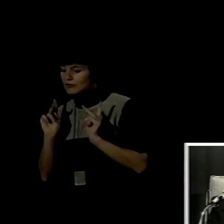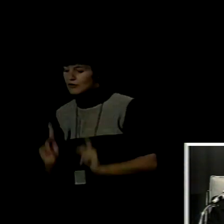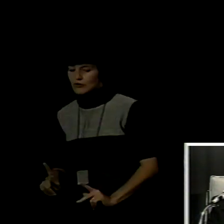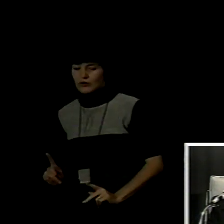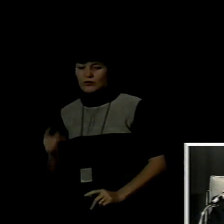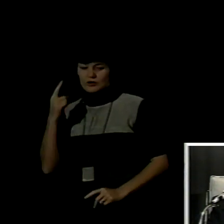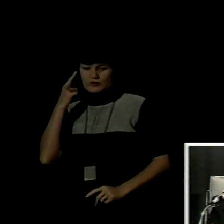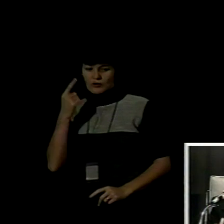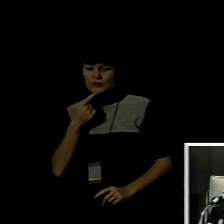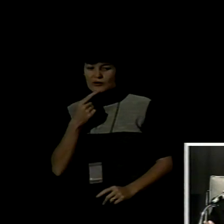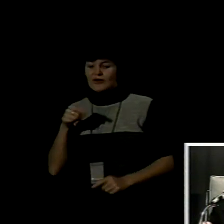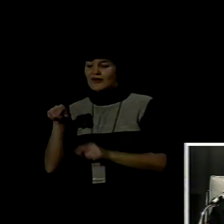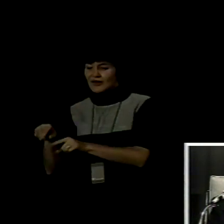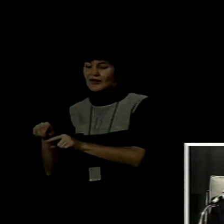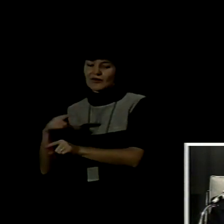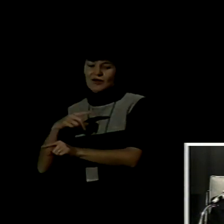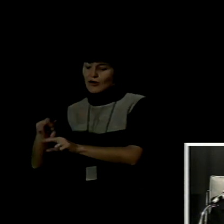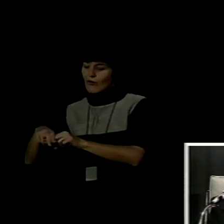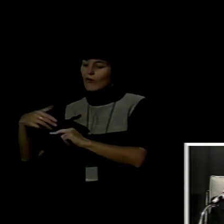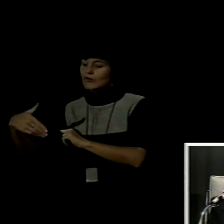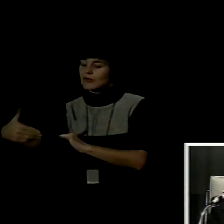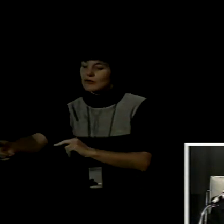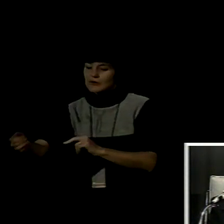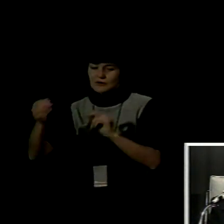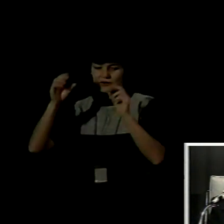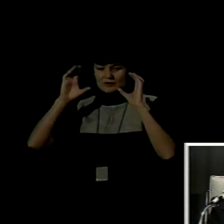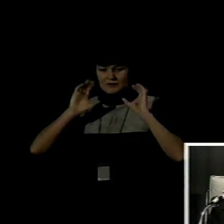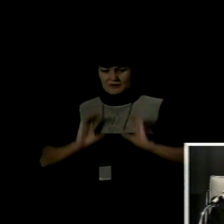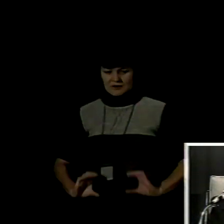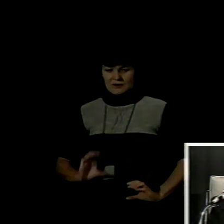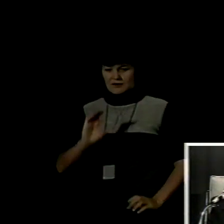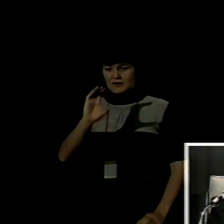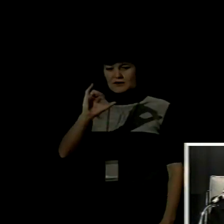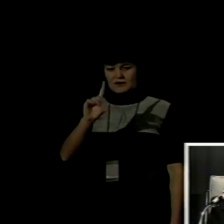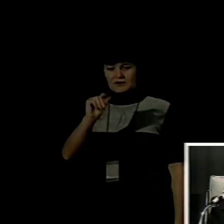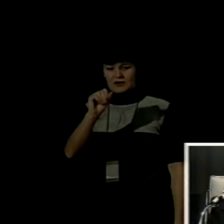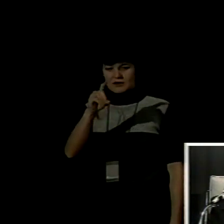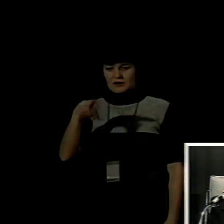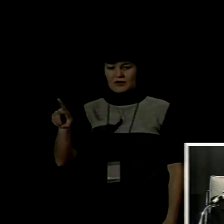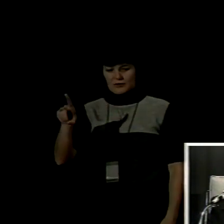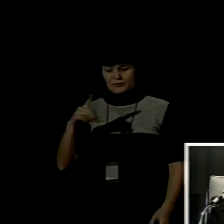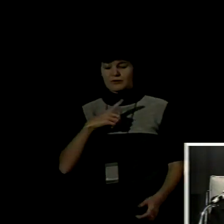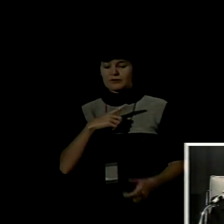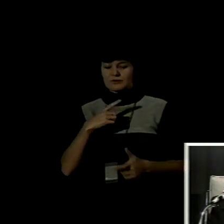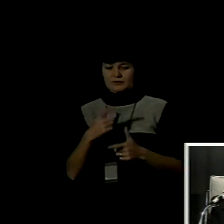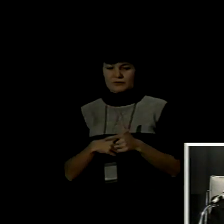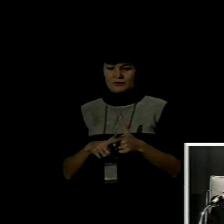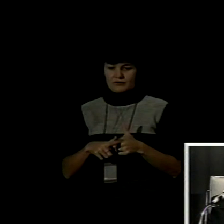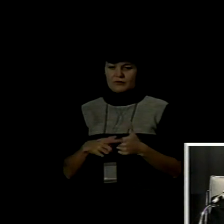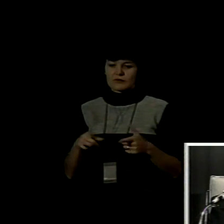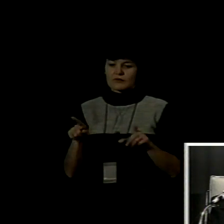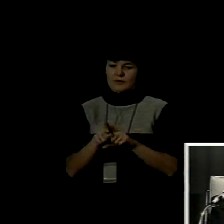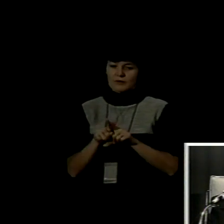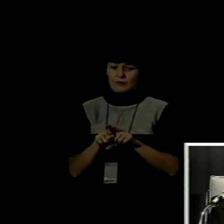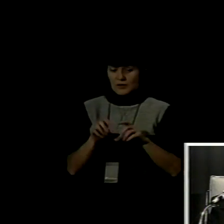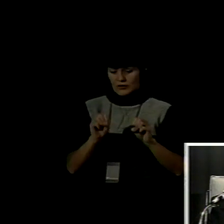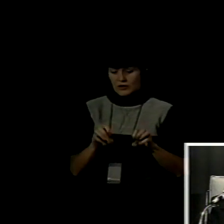A partir de esta problemática, ¿no es cierto?, de la integración, es que nos planteamos que es absolutamente indispensable la